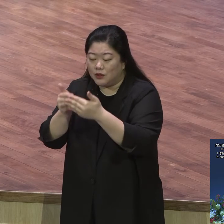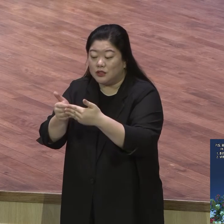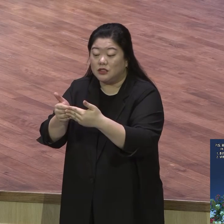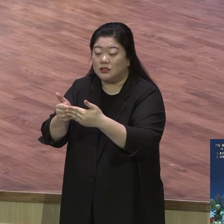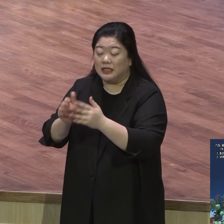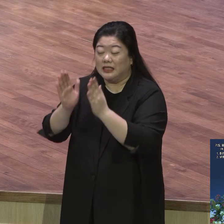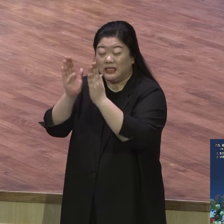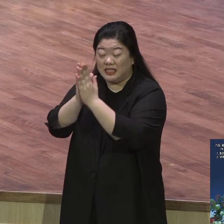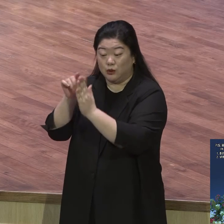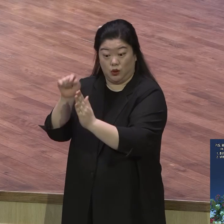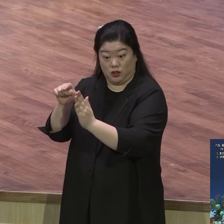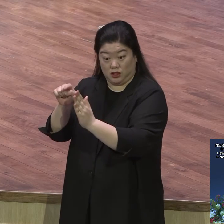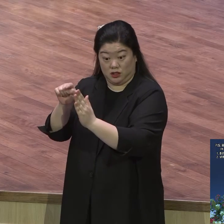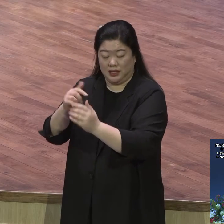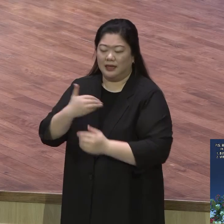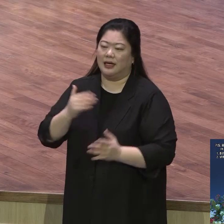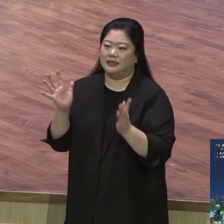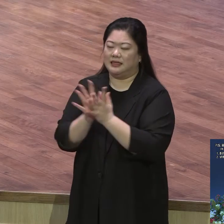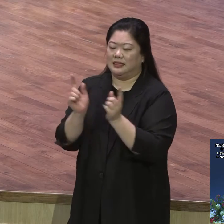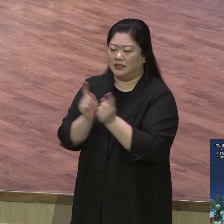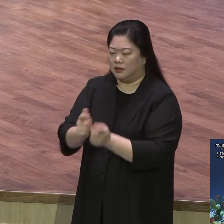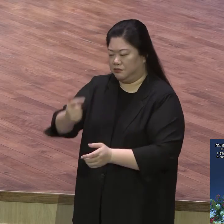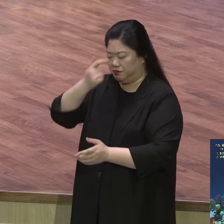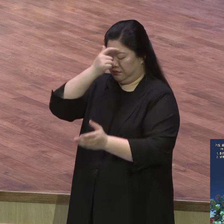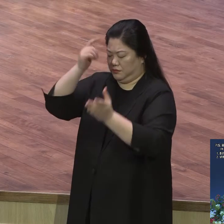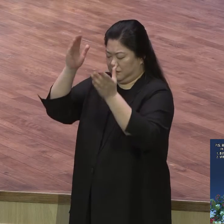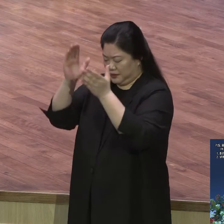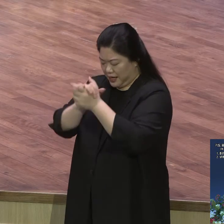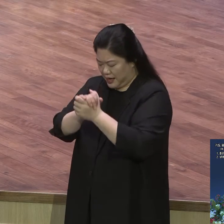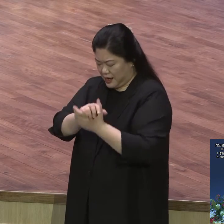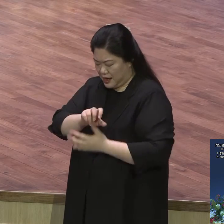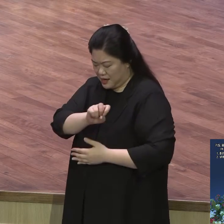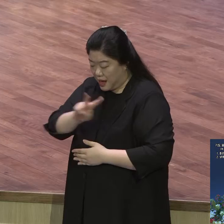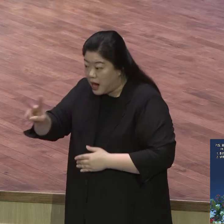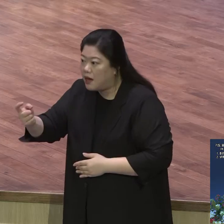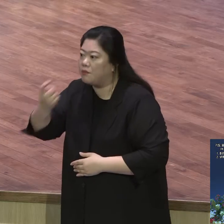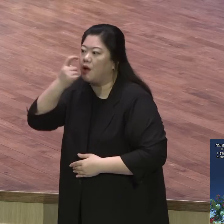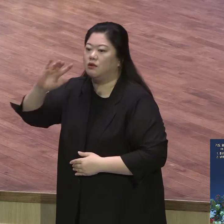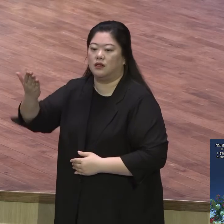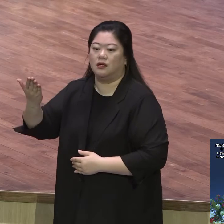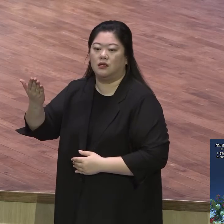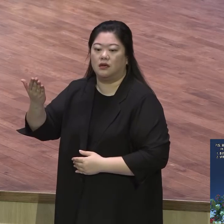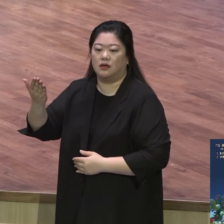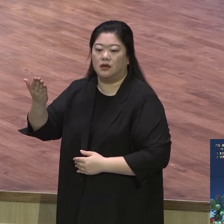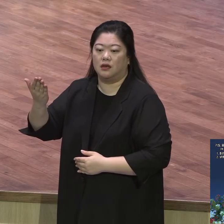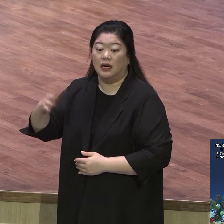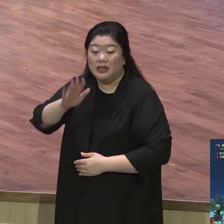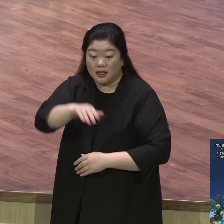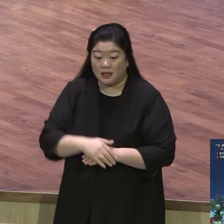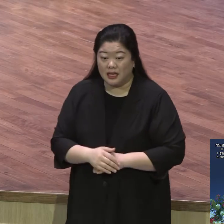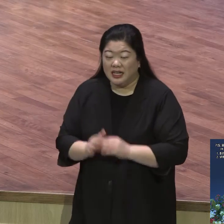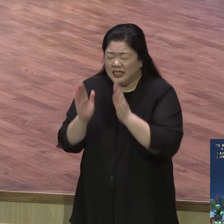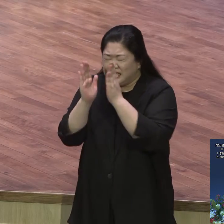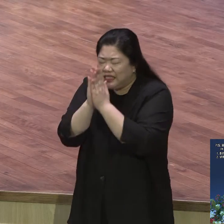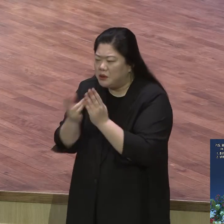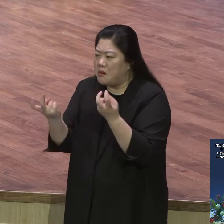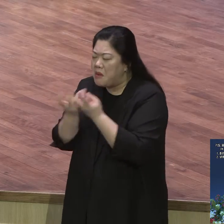기도하기 전에는 기도 못 배워 기도는 배우는 게 아니 기도를 해야 기도를 배우는 거예요 기도를